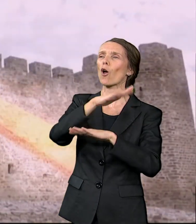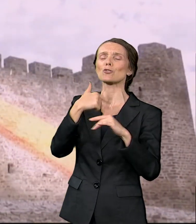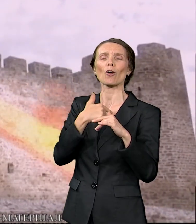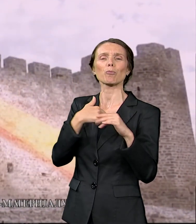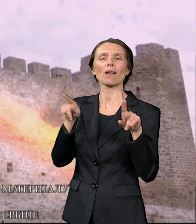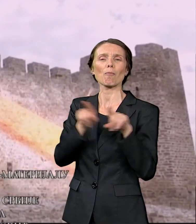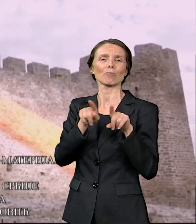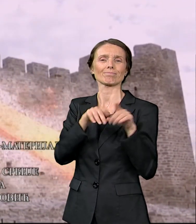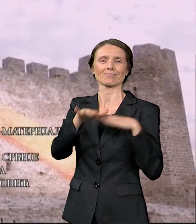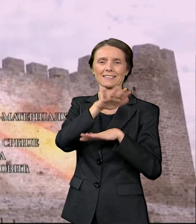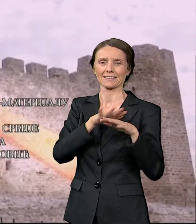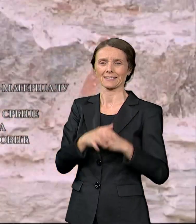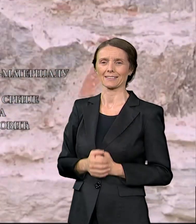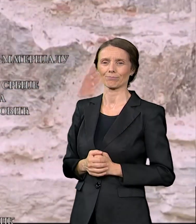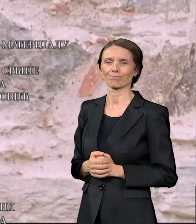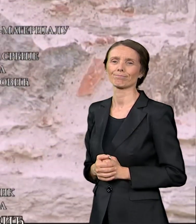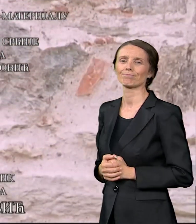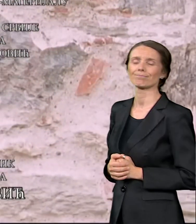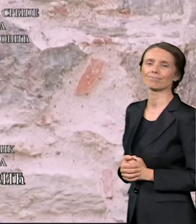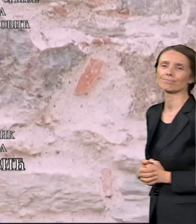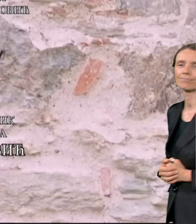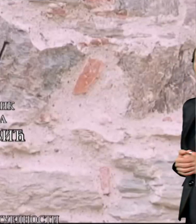vrha. do vrha.